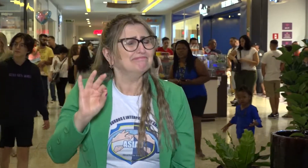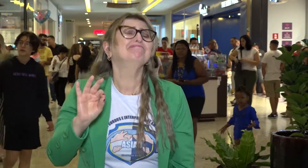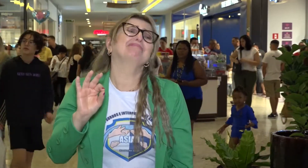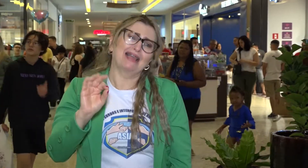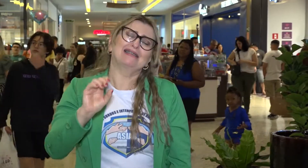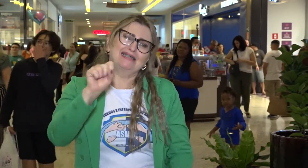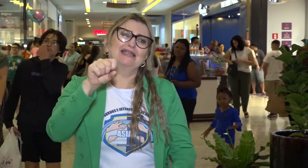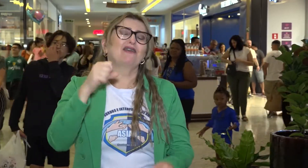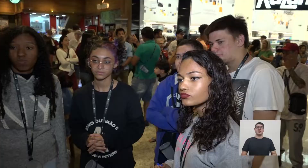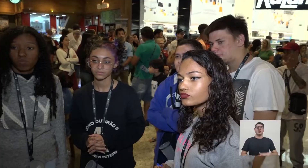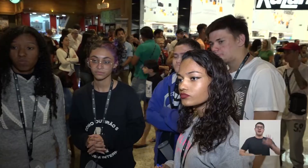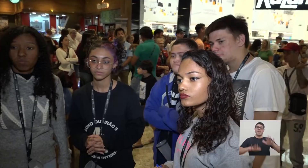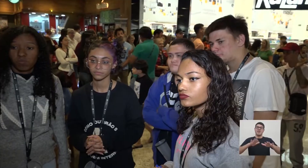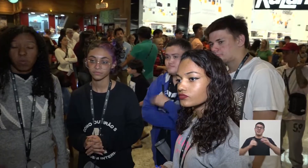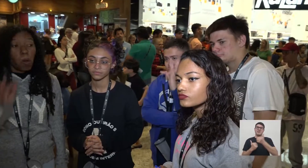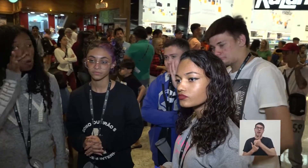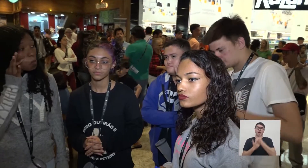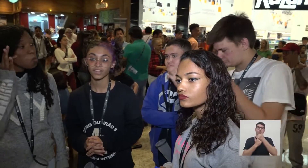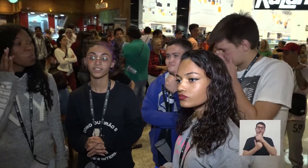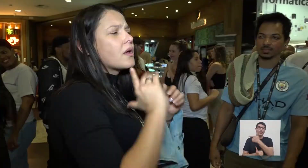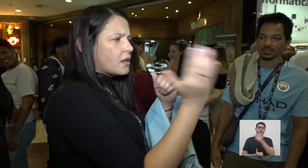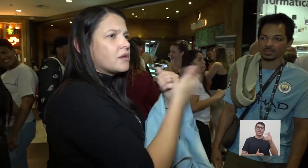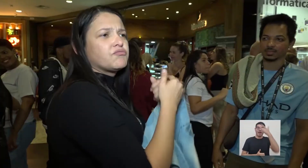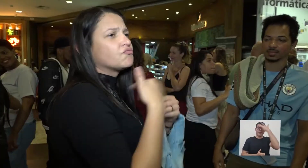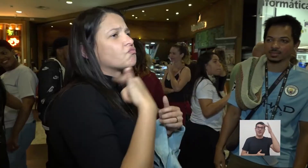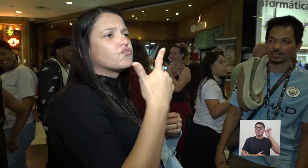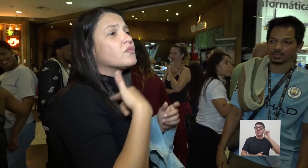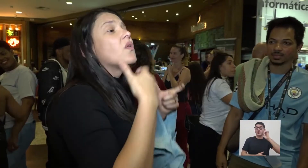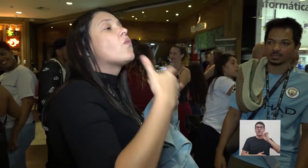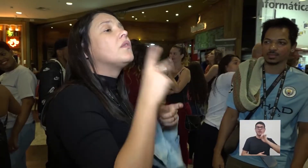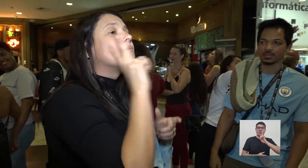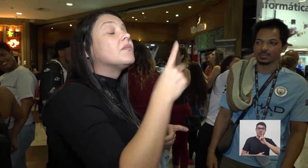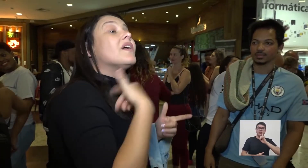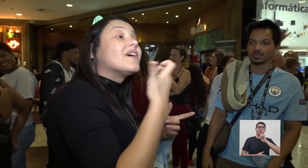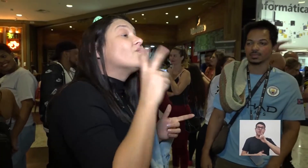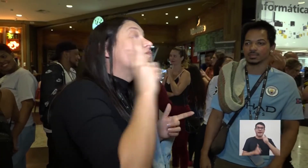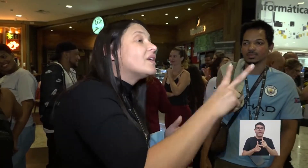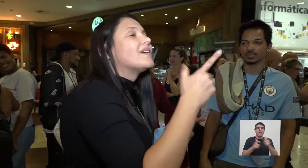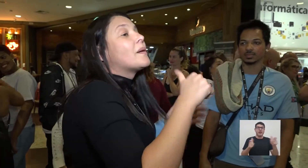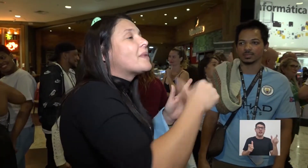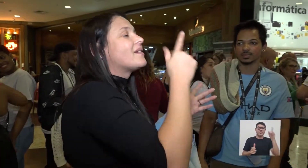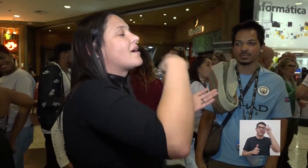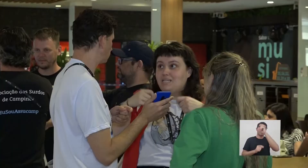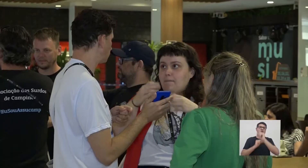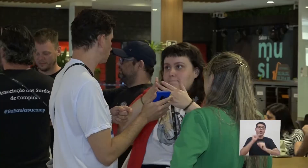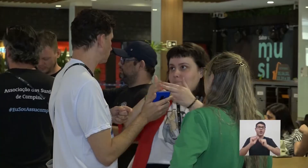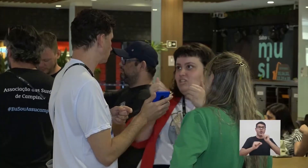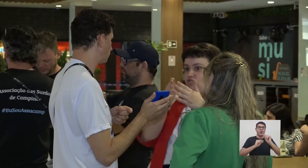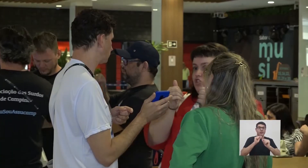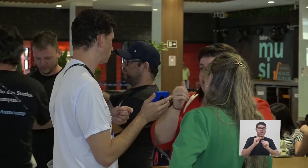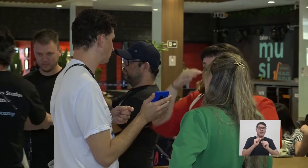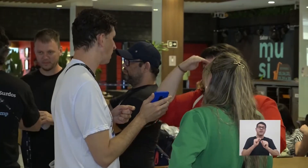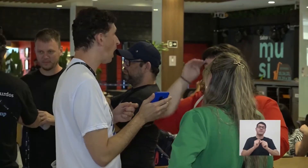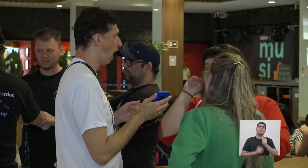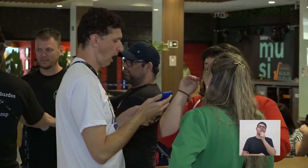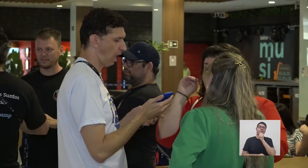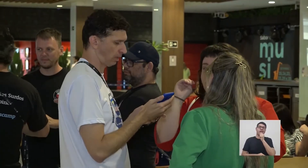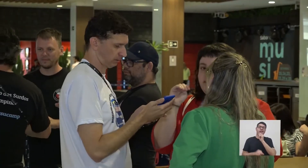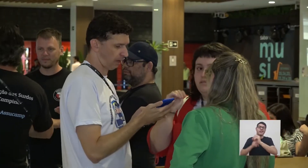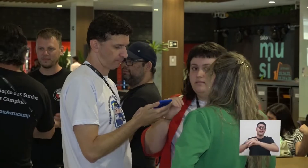antigos lá. Além da falta de apoio na hora de se comunicar, outra grande dificuldade do surdo ainda é a educação.